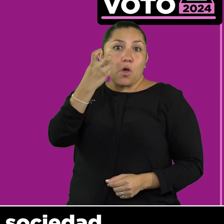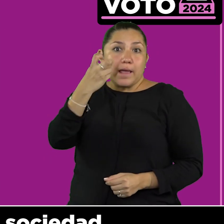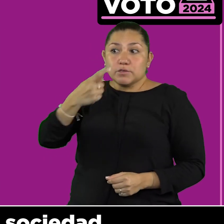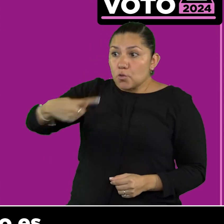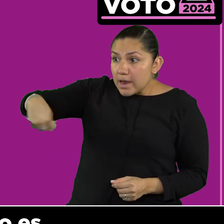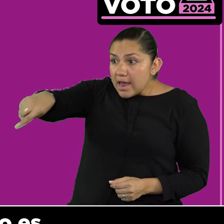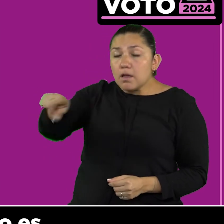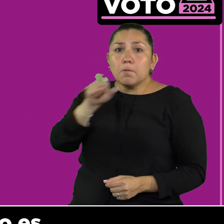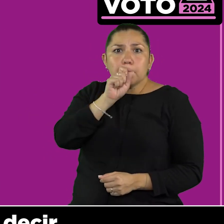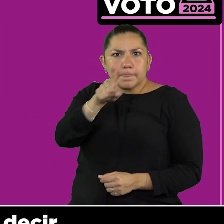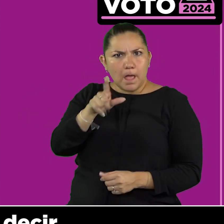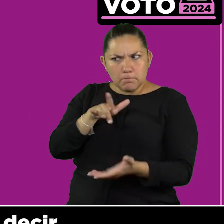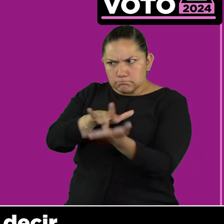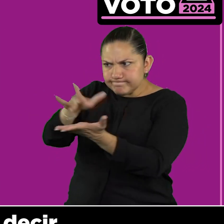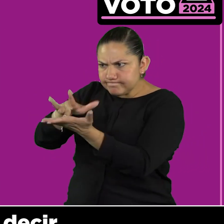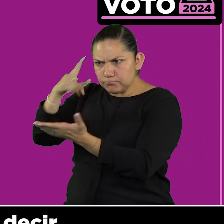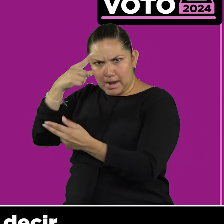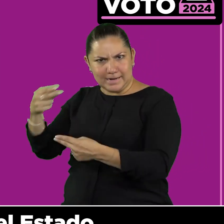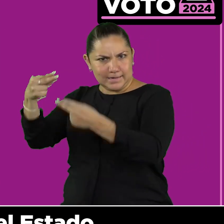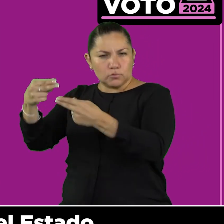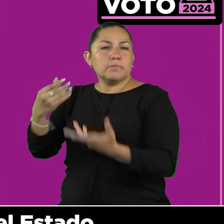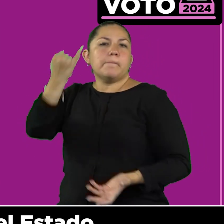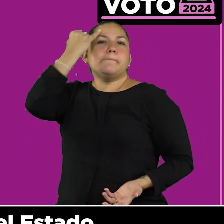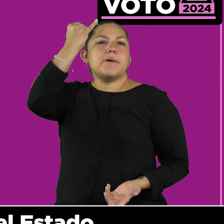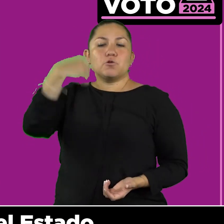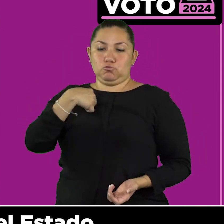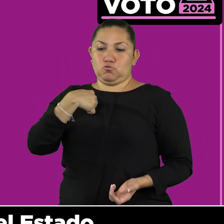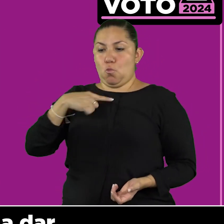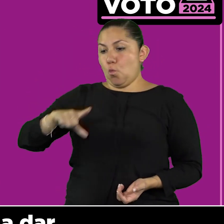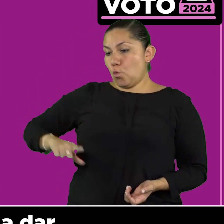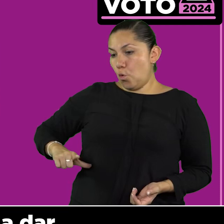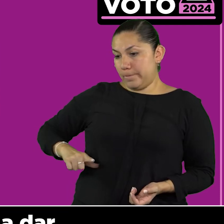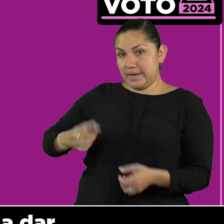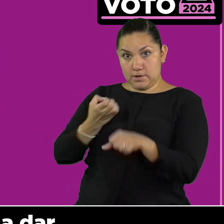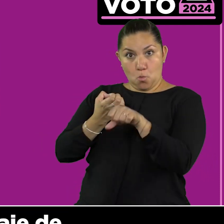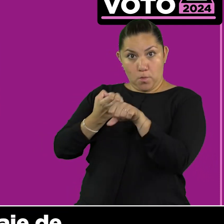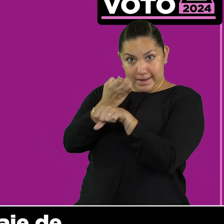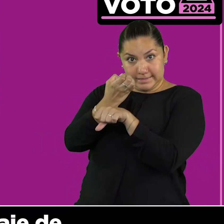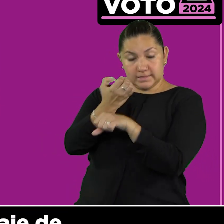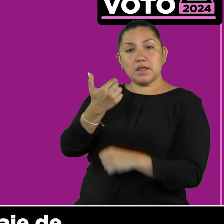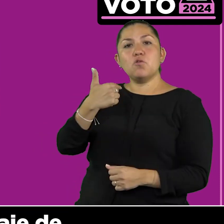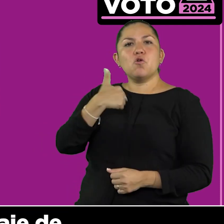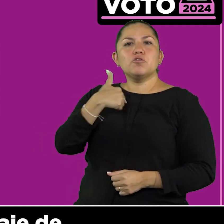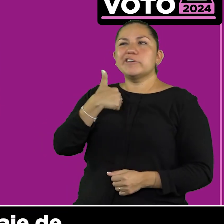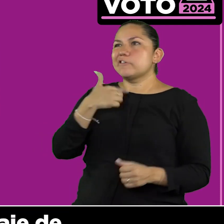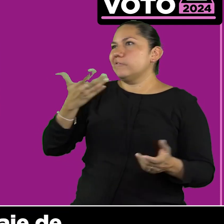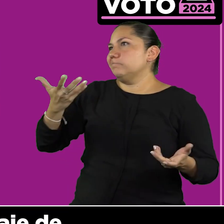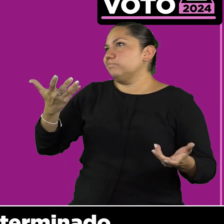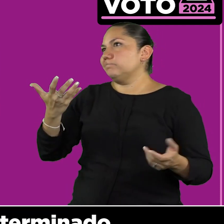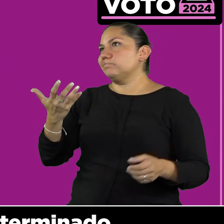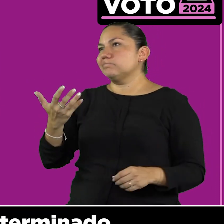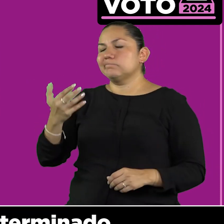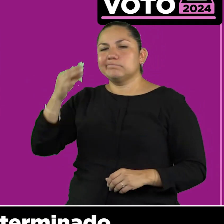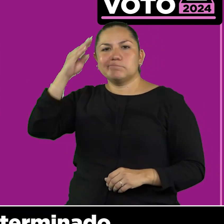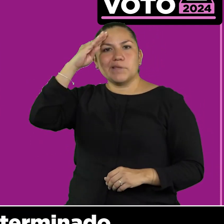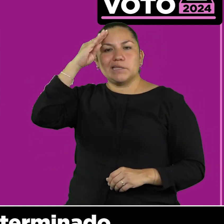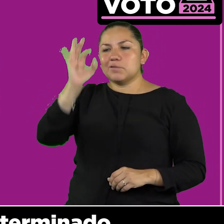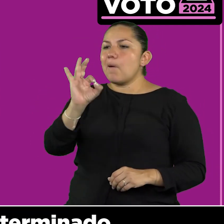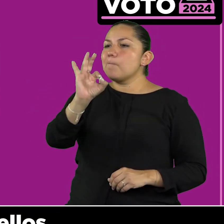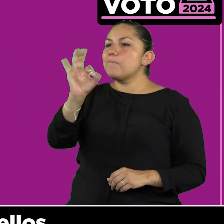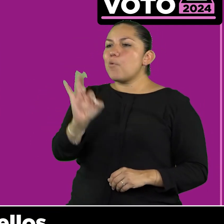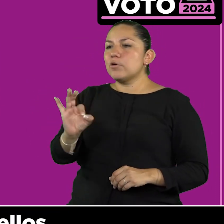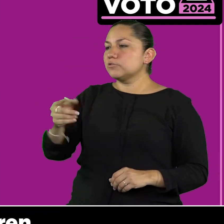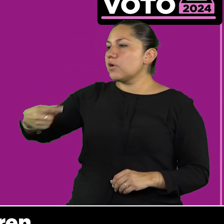de la sociedad, porque no es solamente decir, en gobierno del estado yo les voy a dar un porcentaje o un número